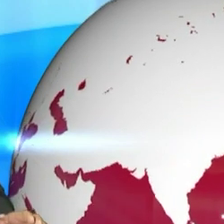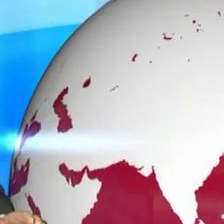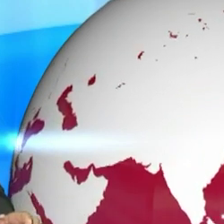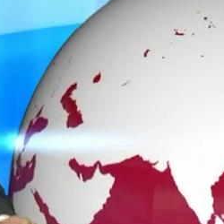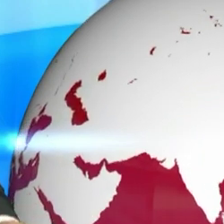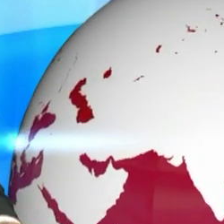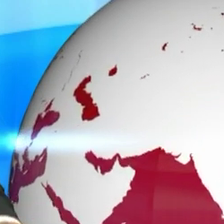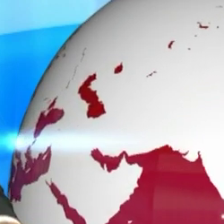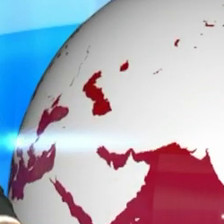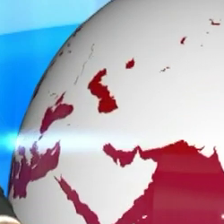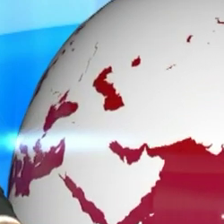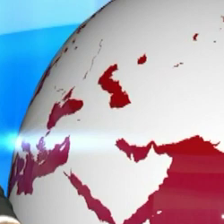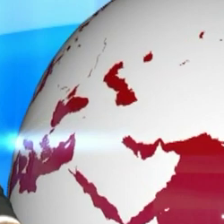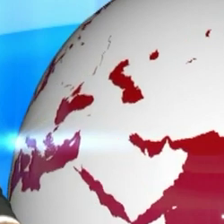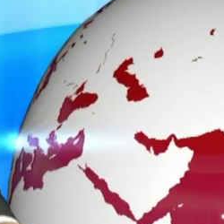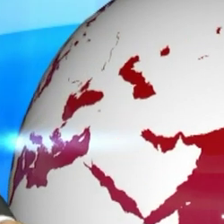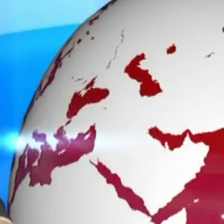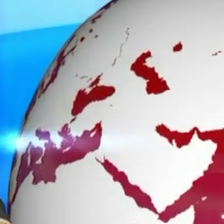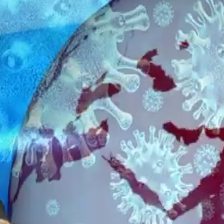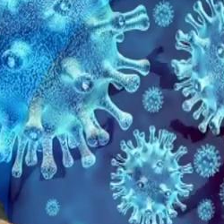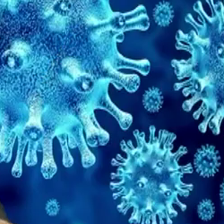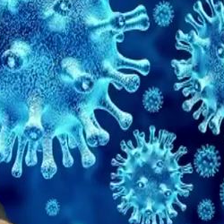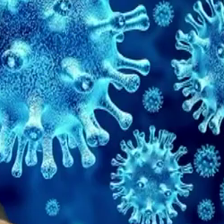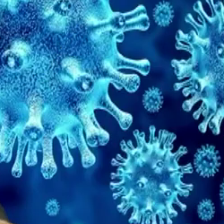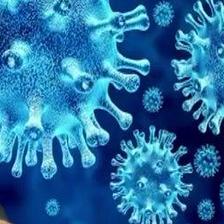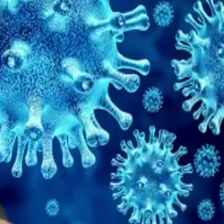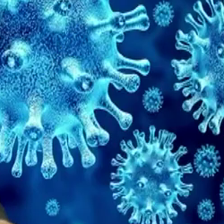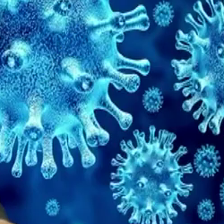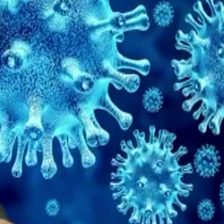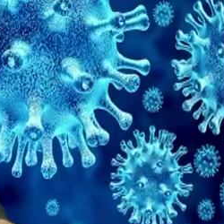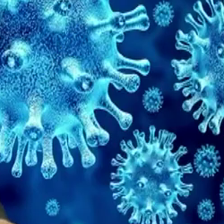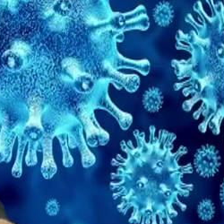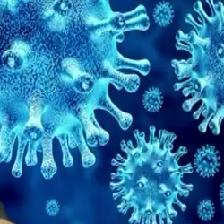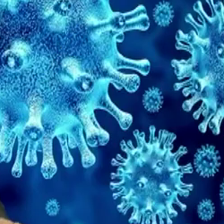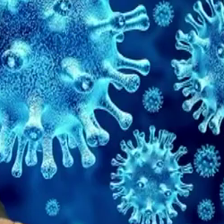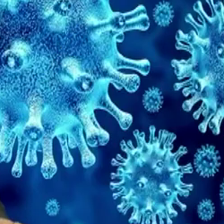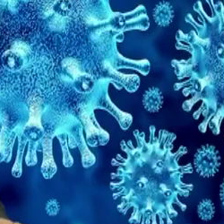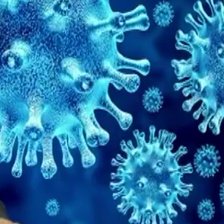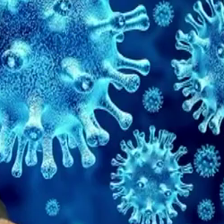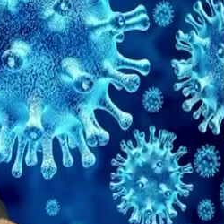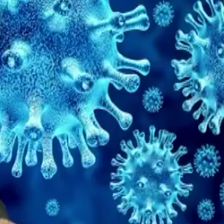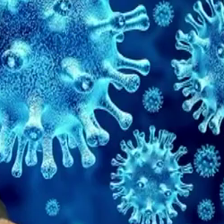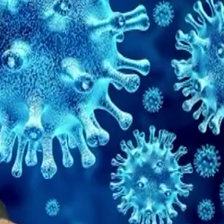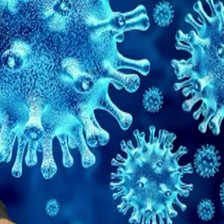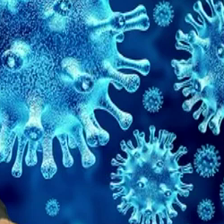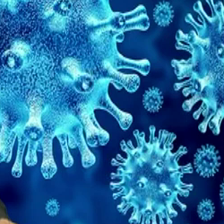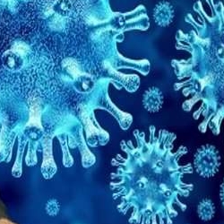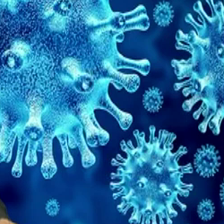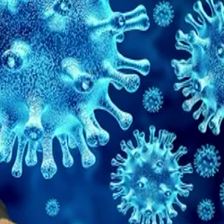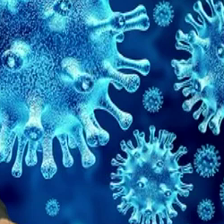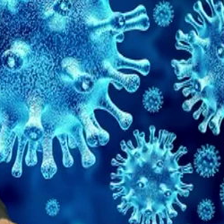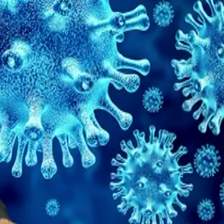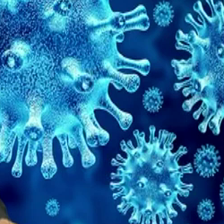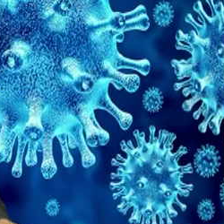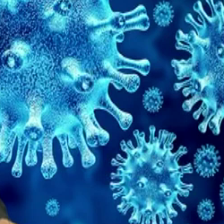e duas mortes por causa da doença. A Direção Nacional da Saúde fez esta tarde o balanço habitual da semana, realçando o